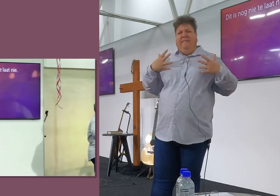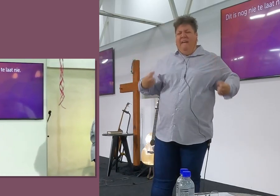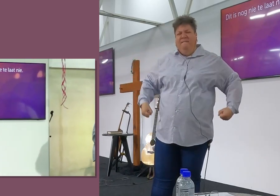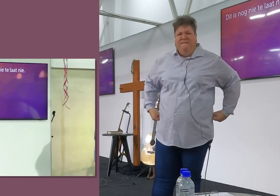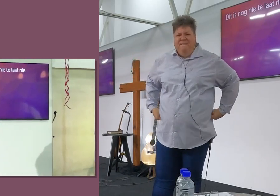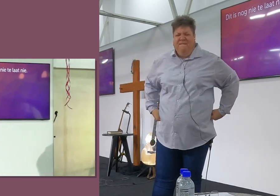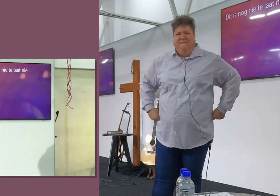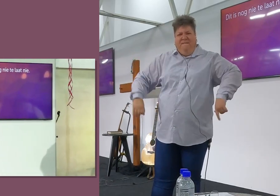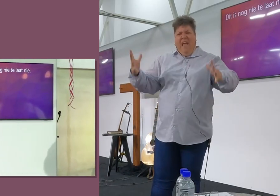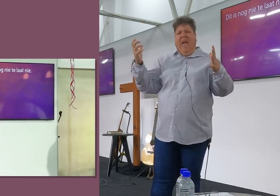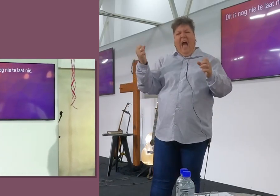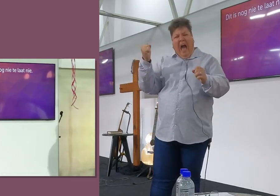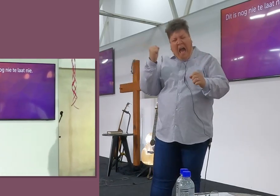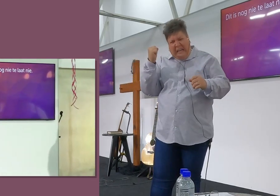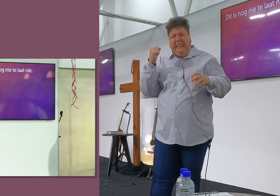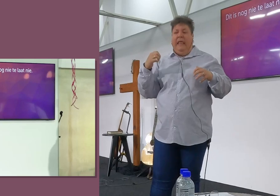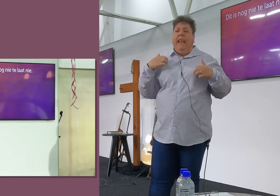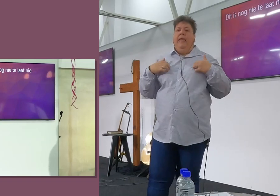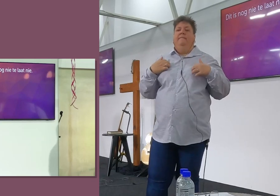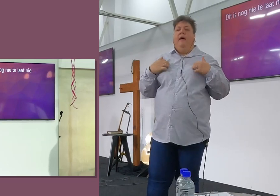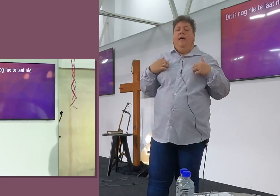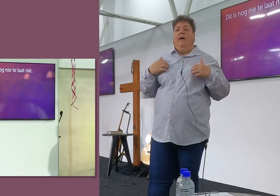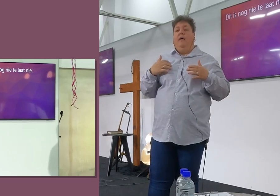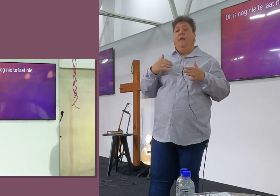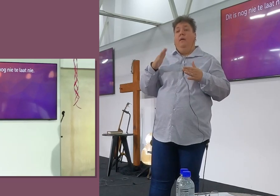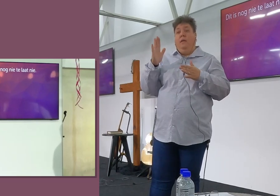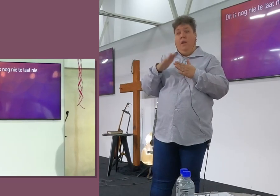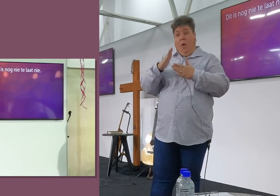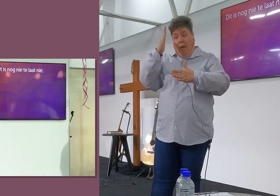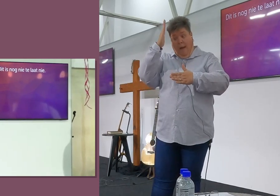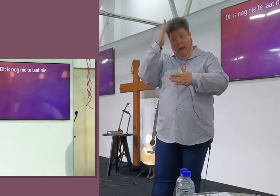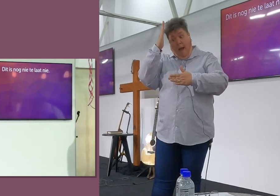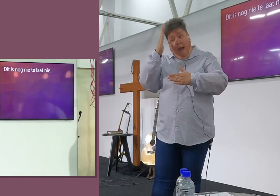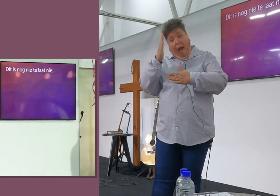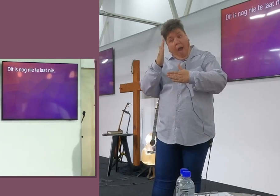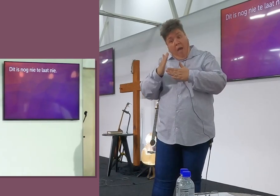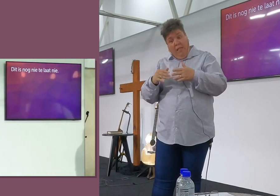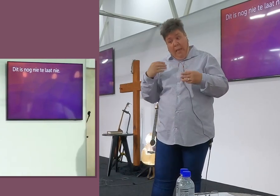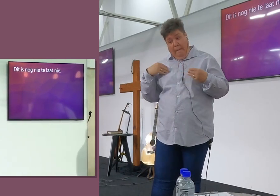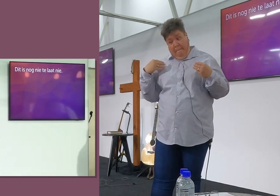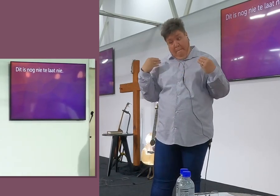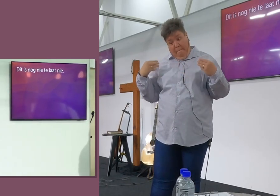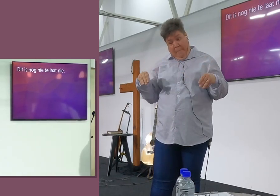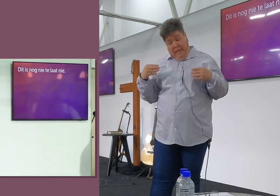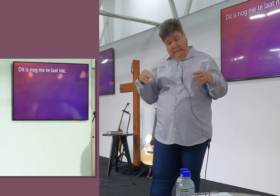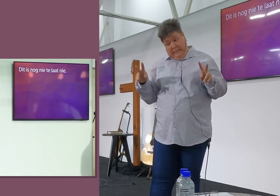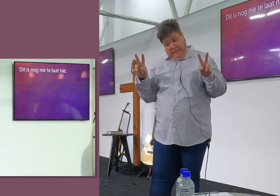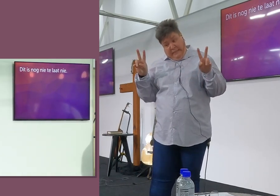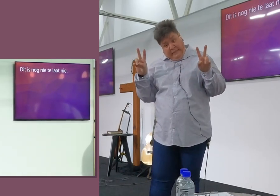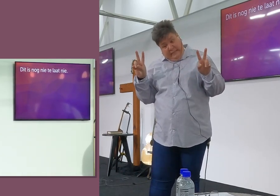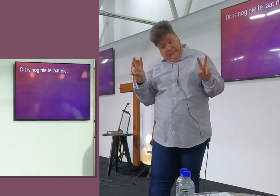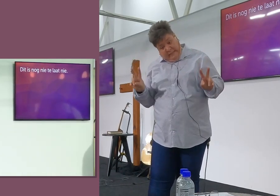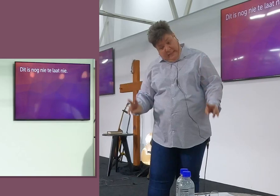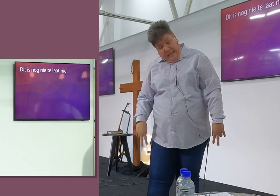en hy het hard gelewe. En hier op die heel einde waar hy bezig is om te sterf,